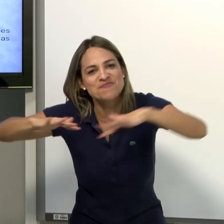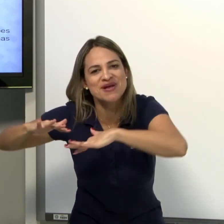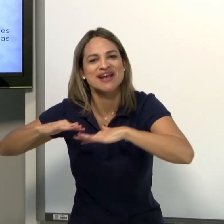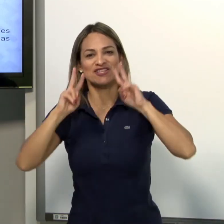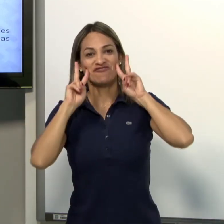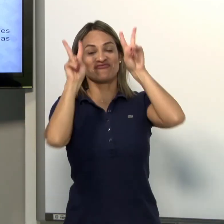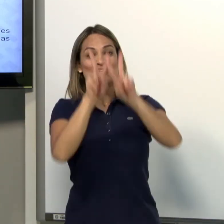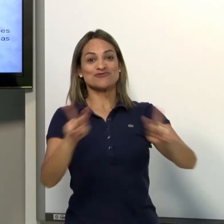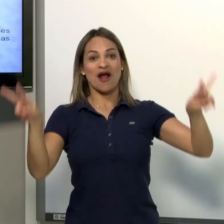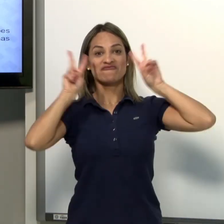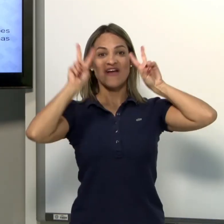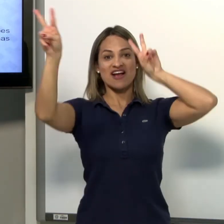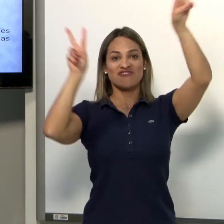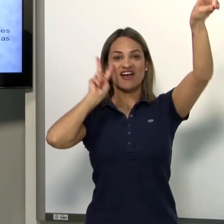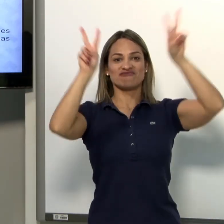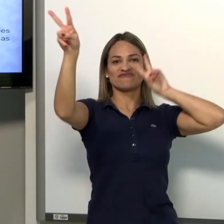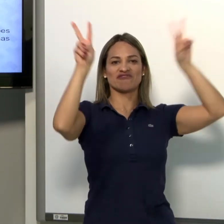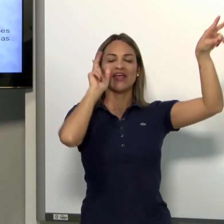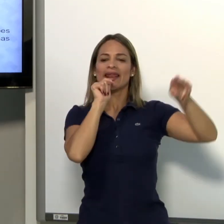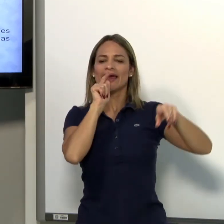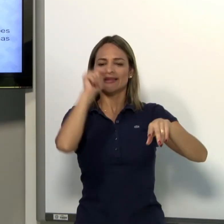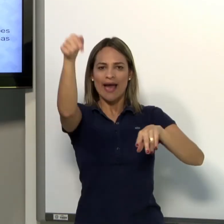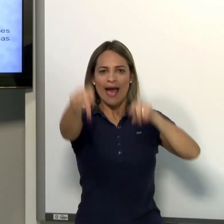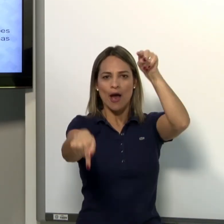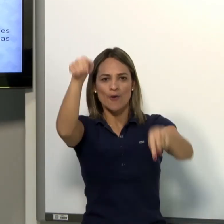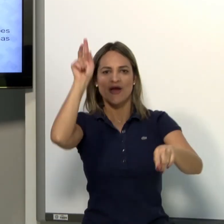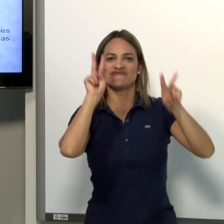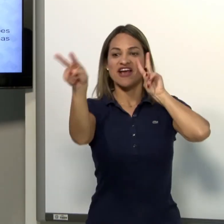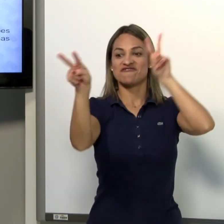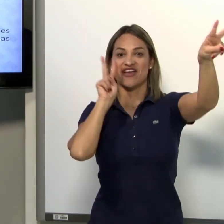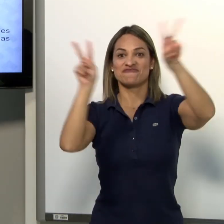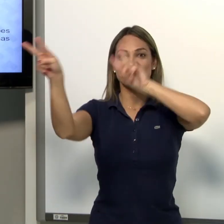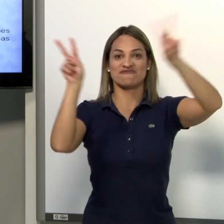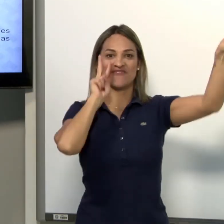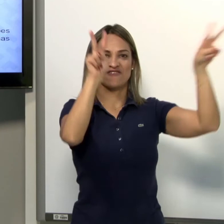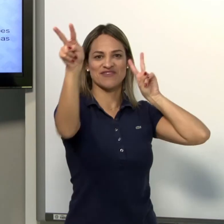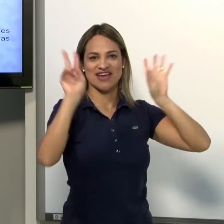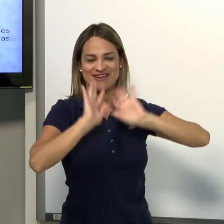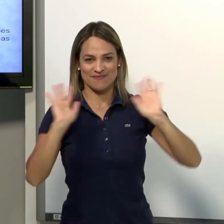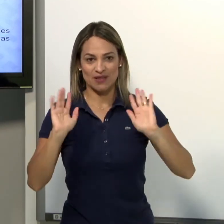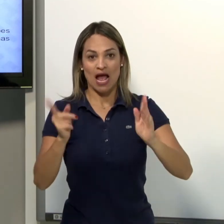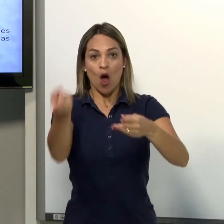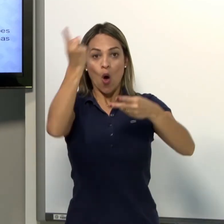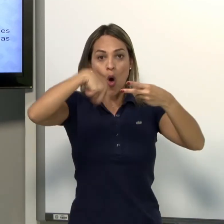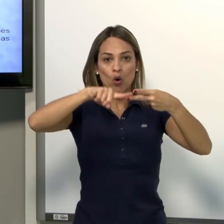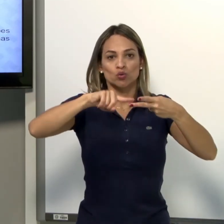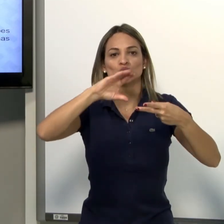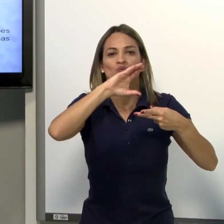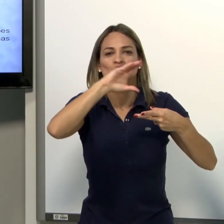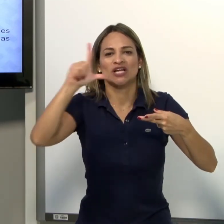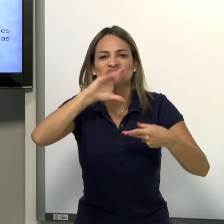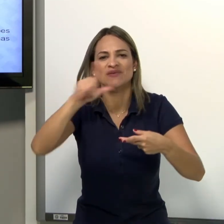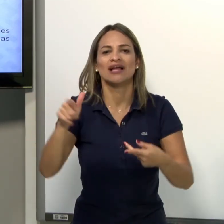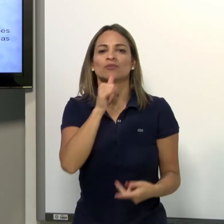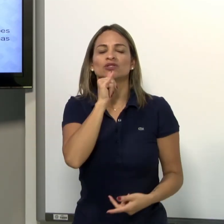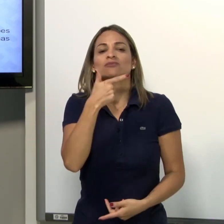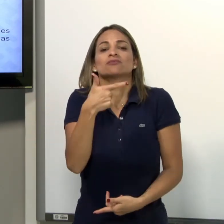Então, precisa dos movimentos. Você olha tudo o que está acontecendo ao redor. E o outro é o